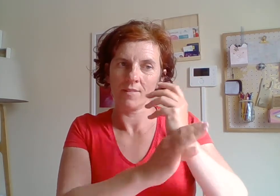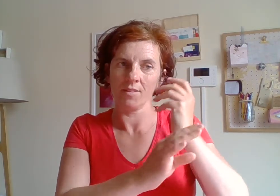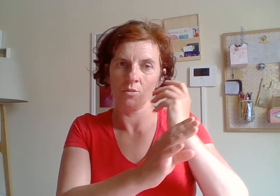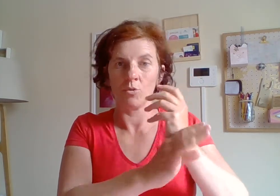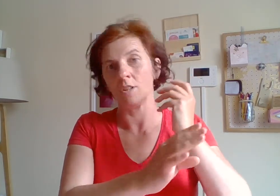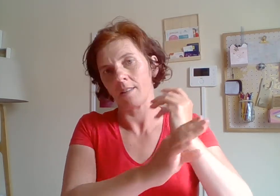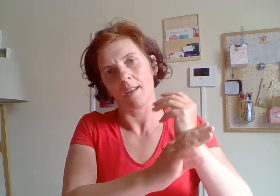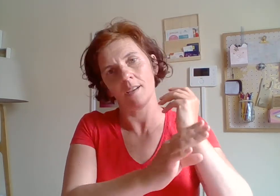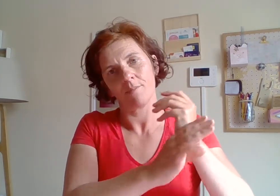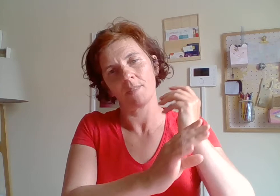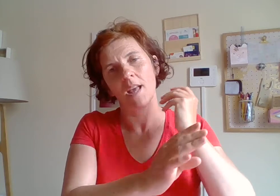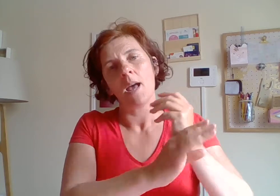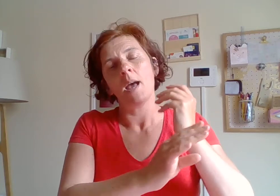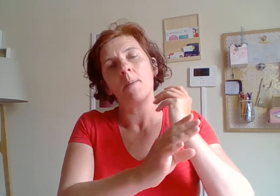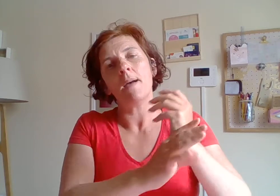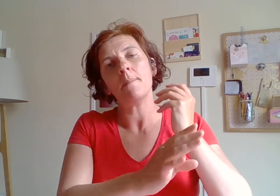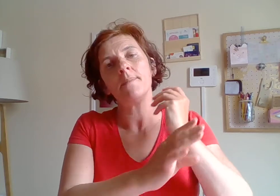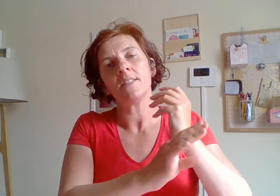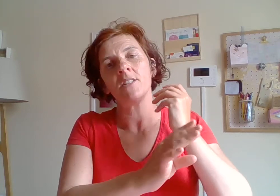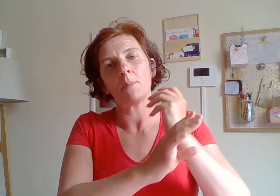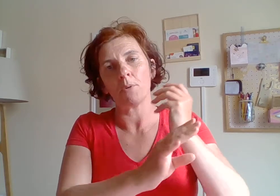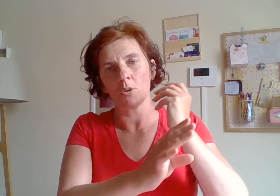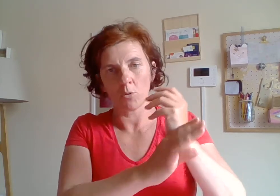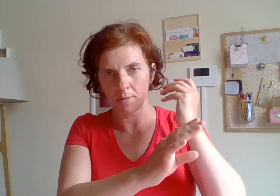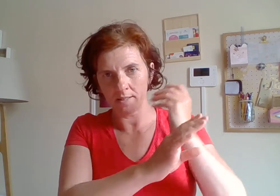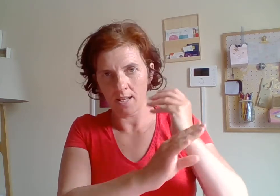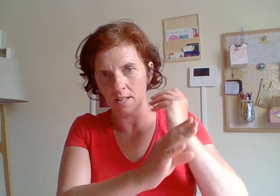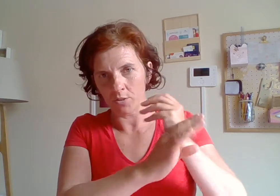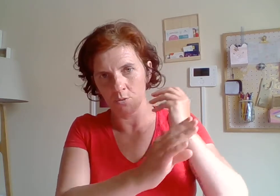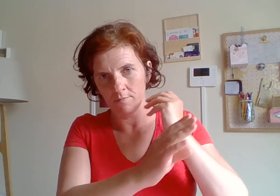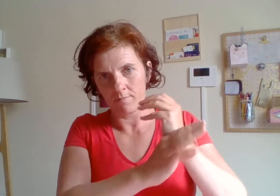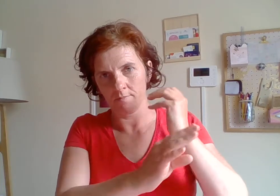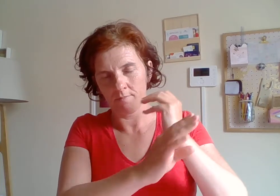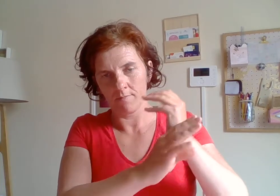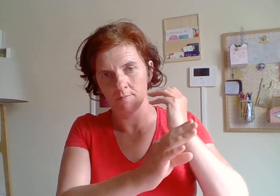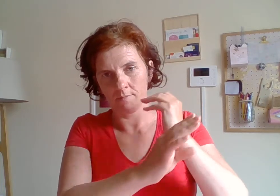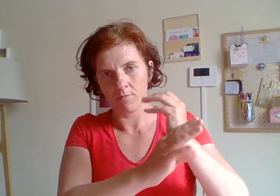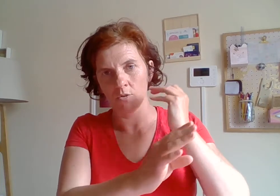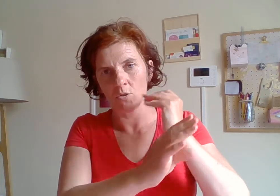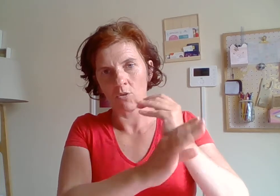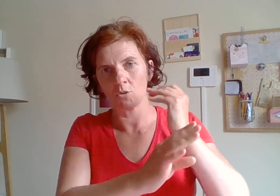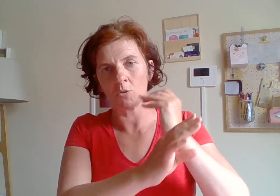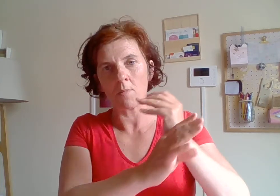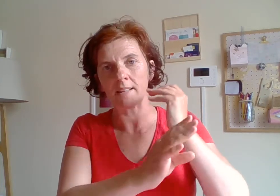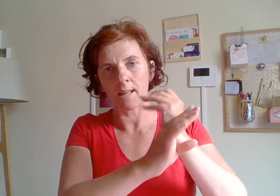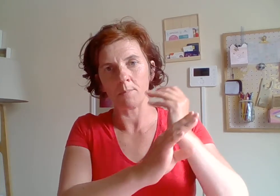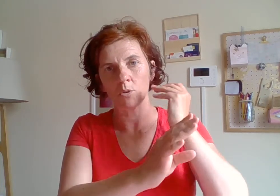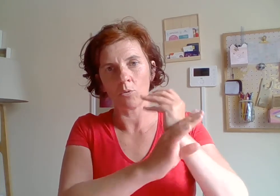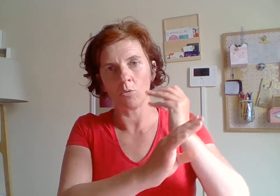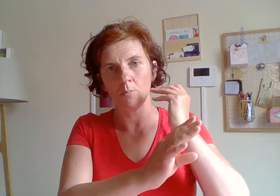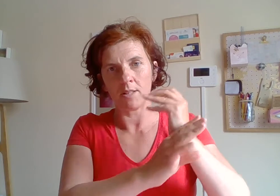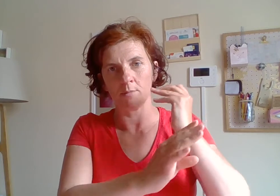Une dernière. Même si j'ai peur de passer à l'action, je m'accepte complètement.